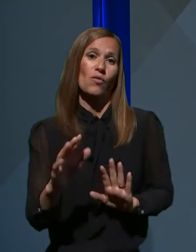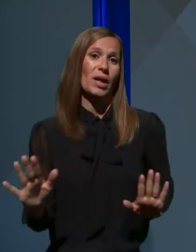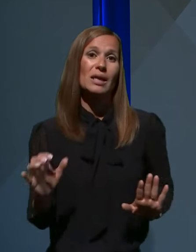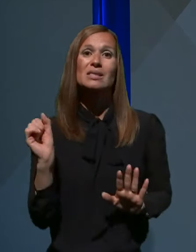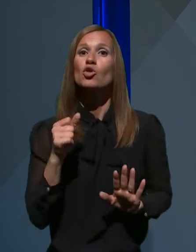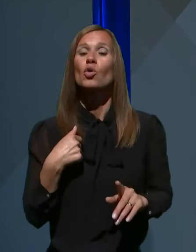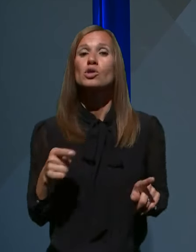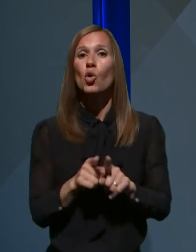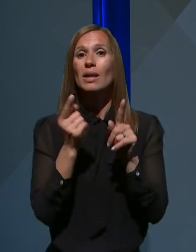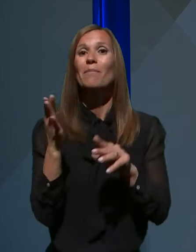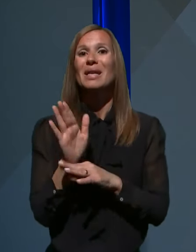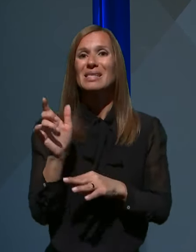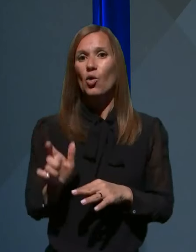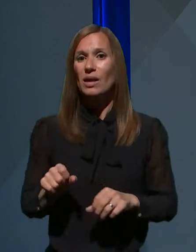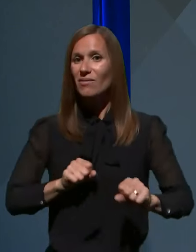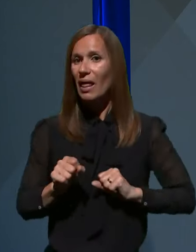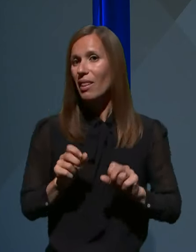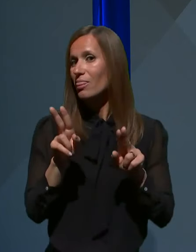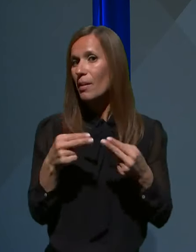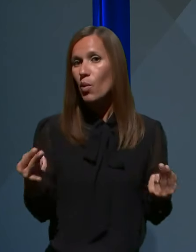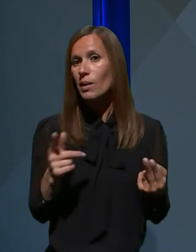lade tega ne morem in ne smem komentirati.